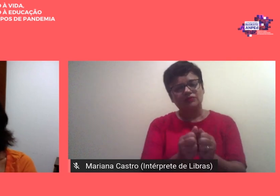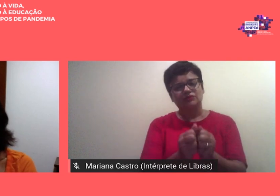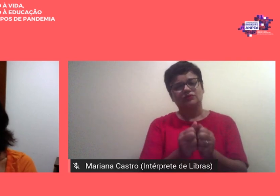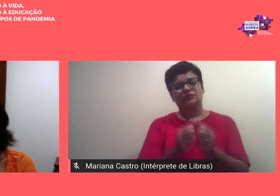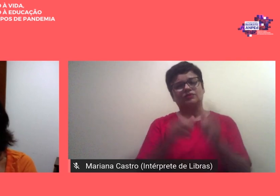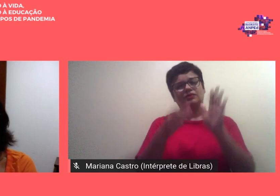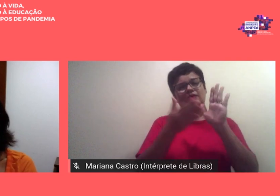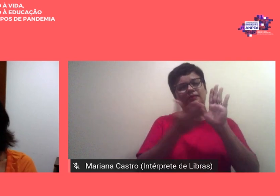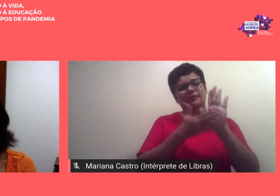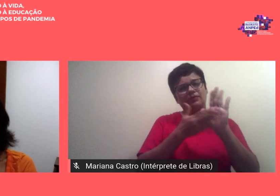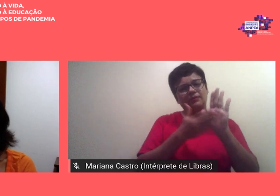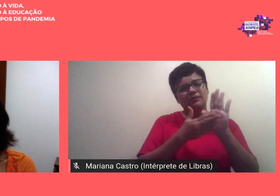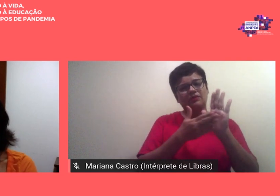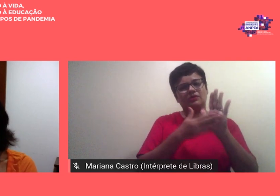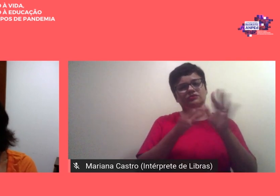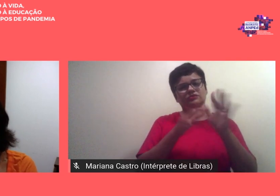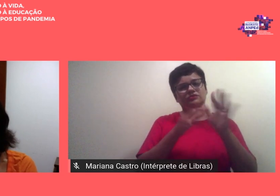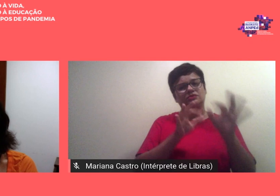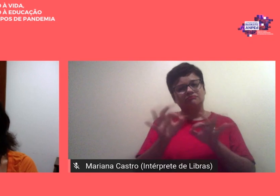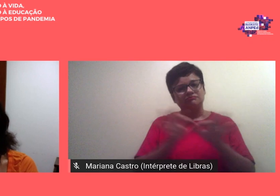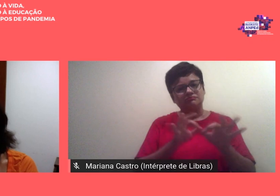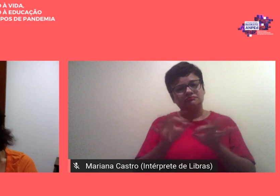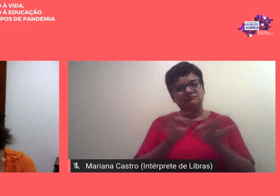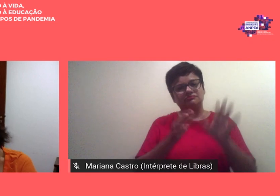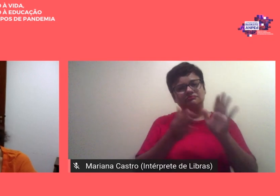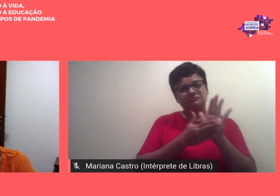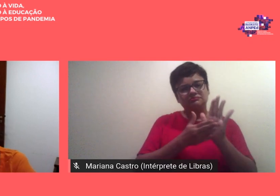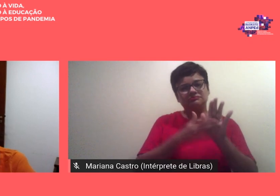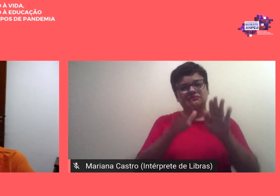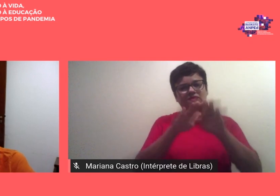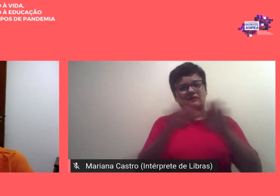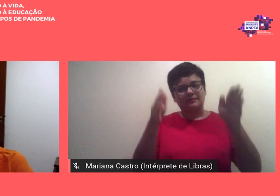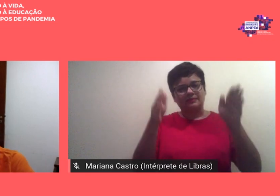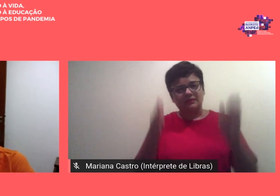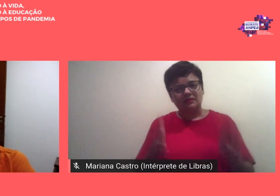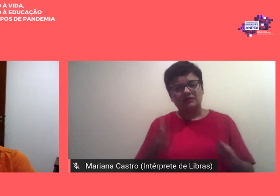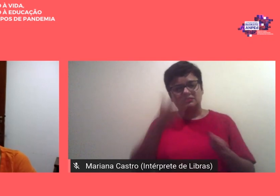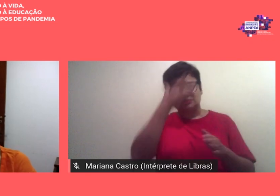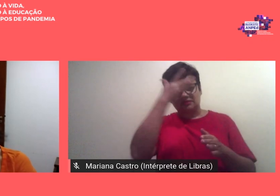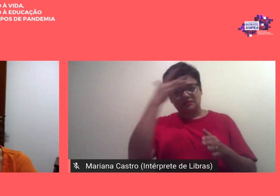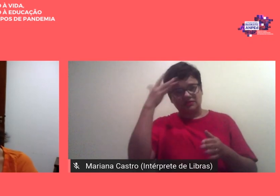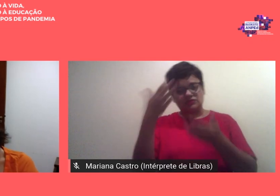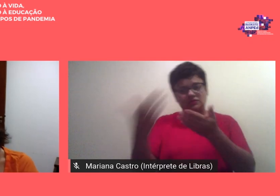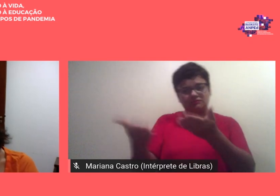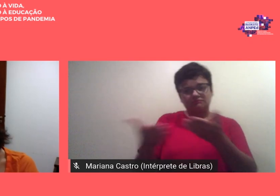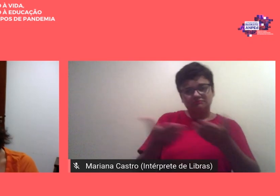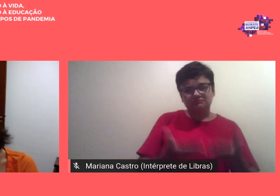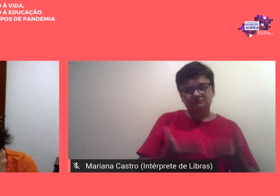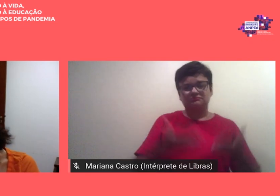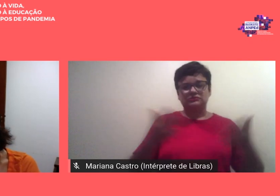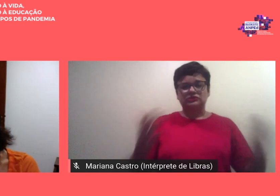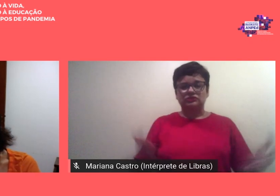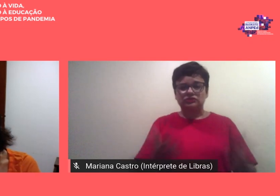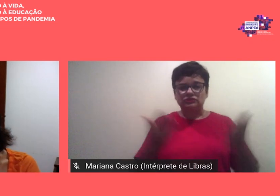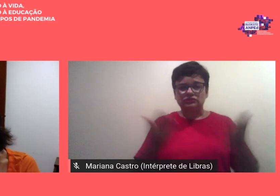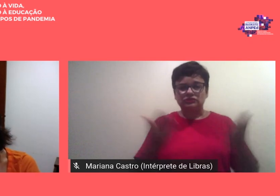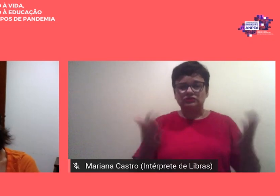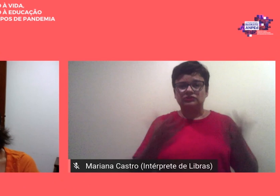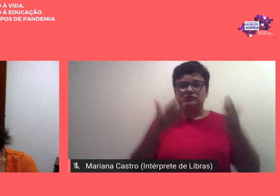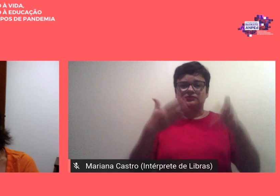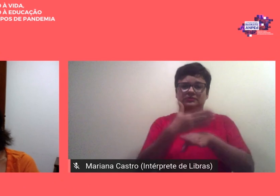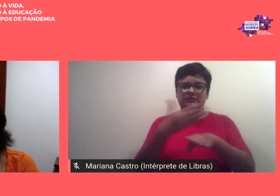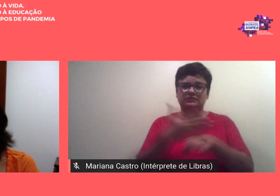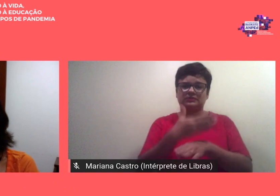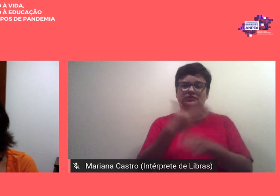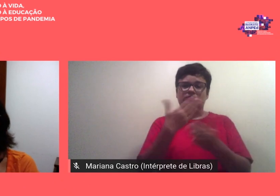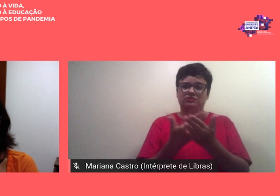organização das propostas das mesas dos seus convidados no estímulo à participação dos estudantes na